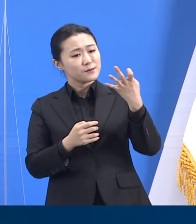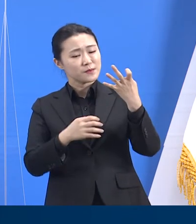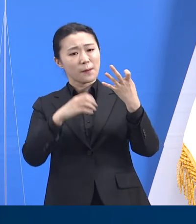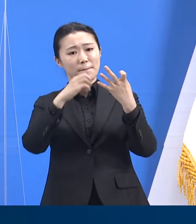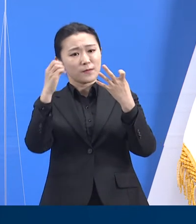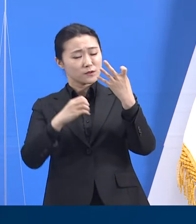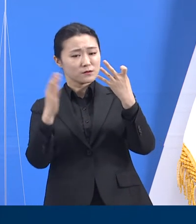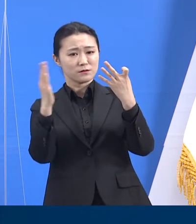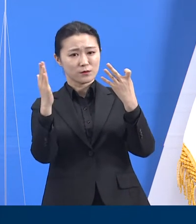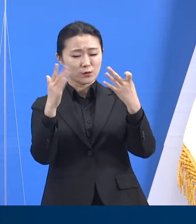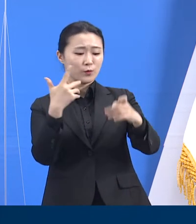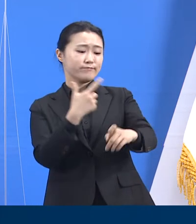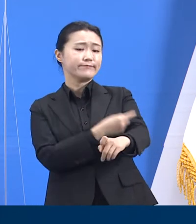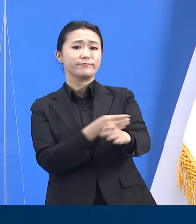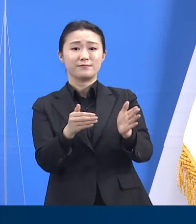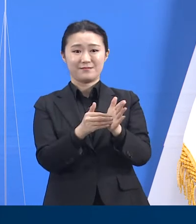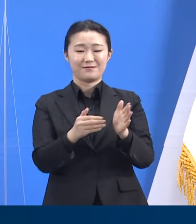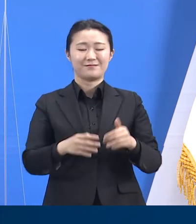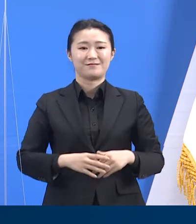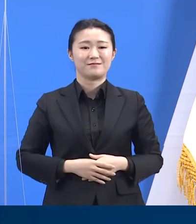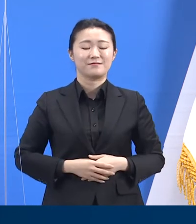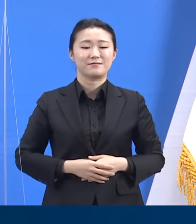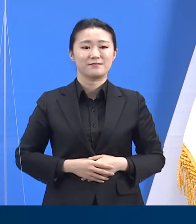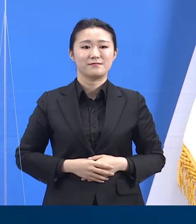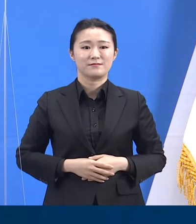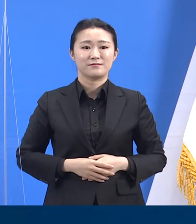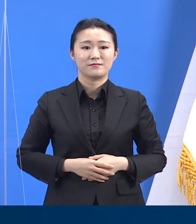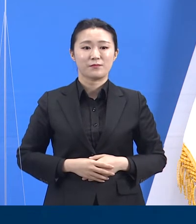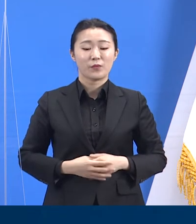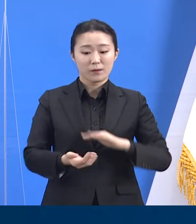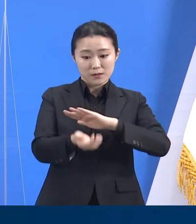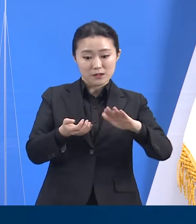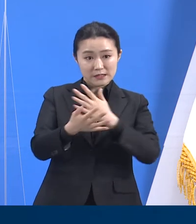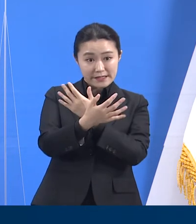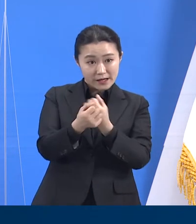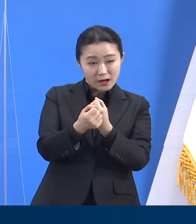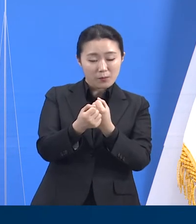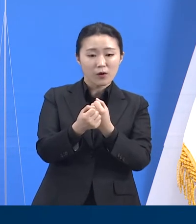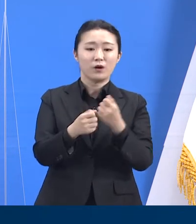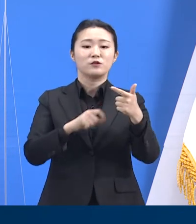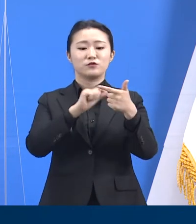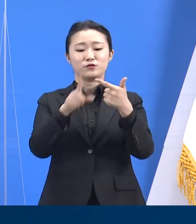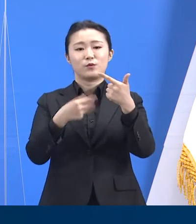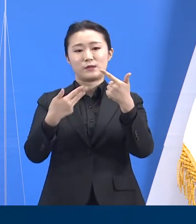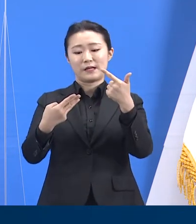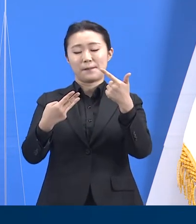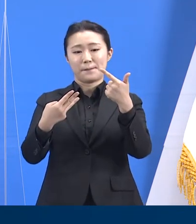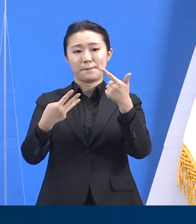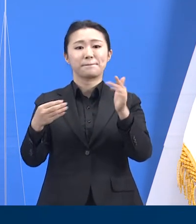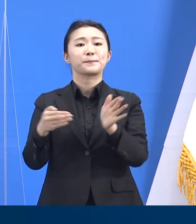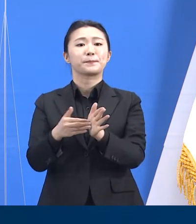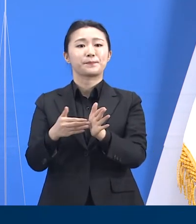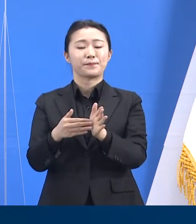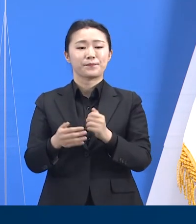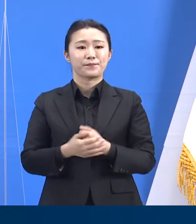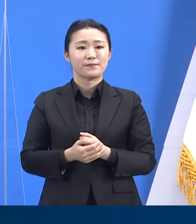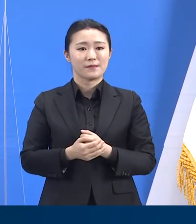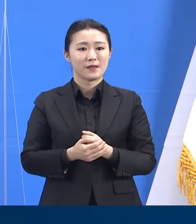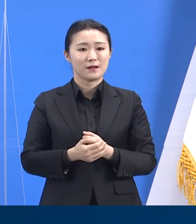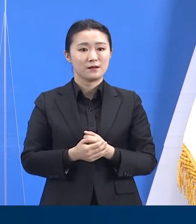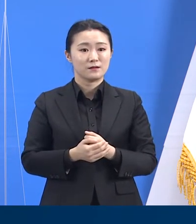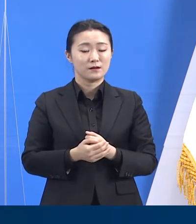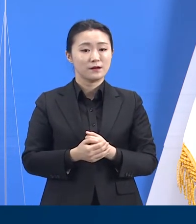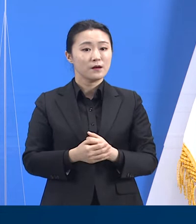14.6%입니다. 사전예약은 오는 6월 3일까지 가능합니다. 접종 대상에